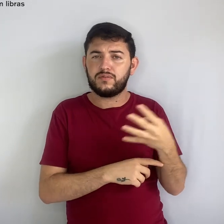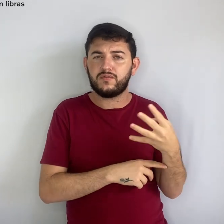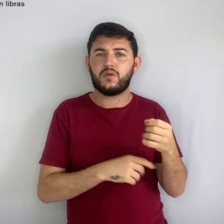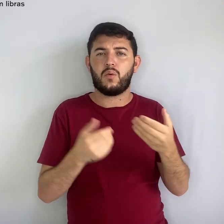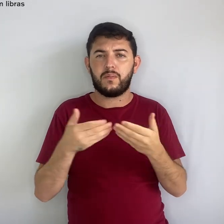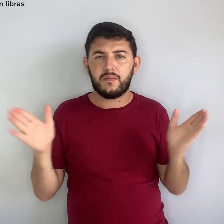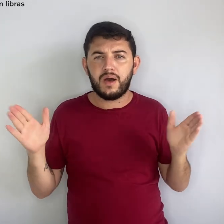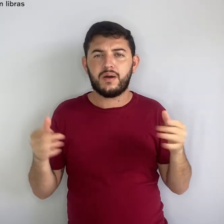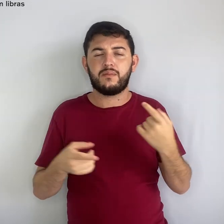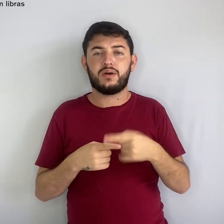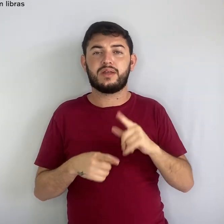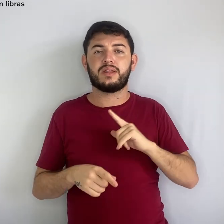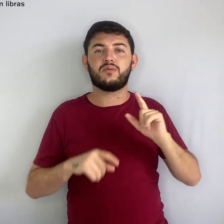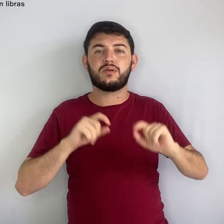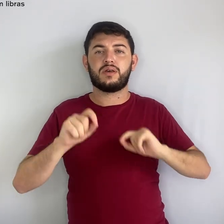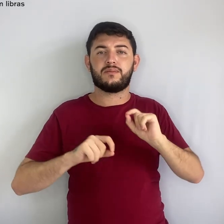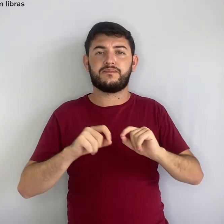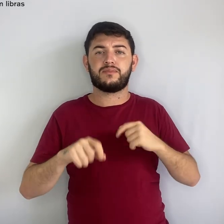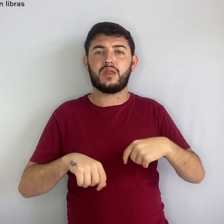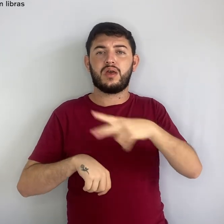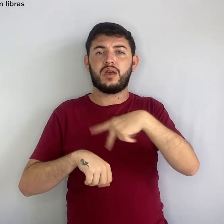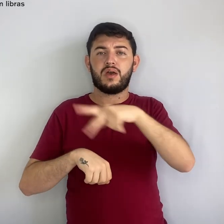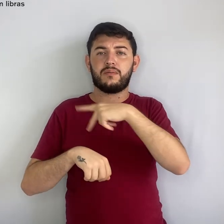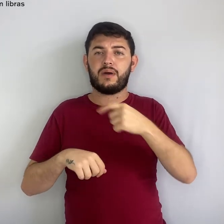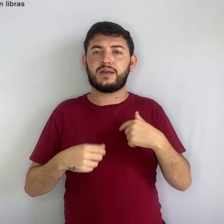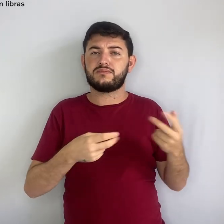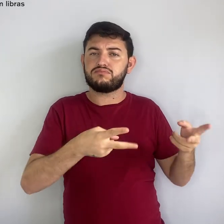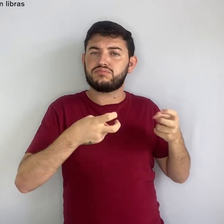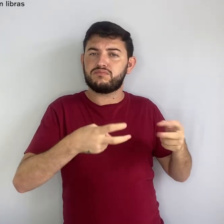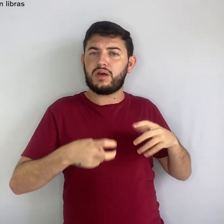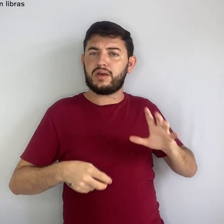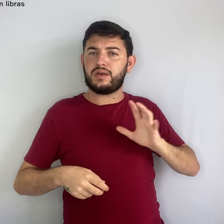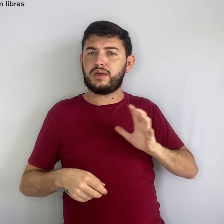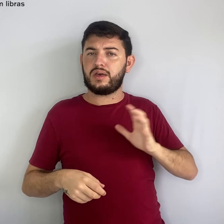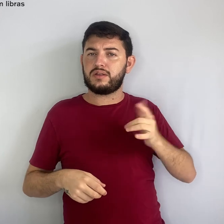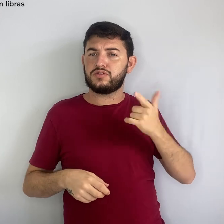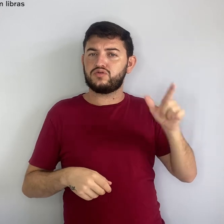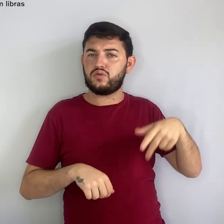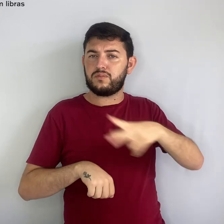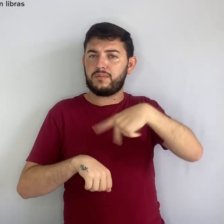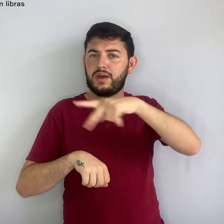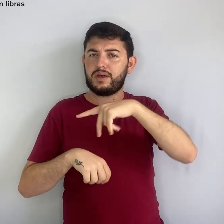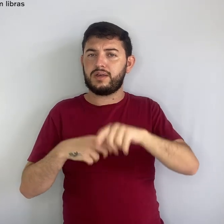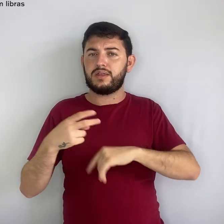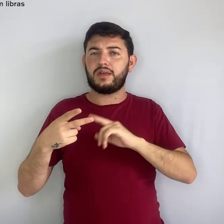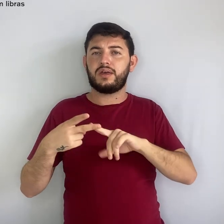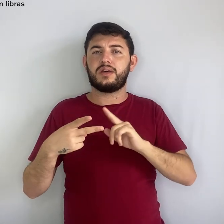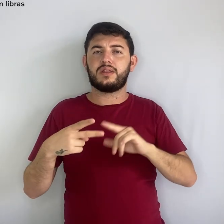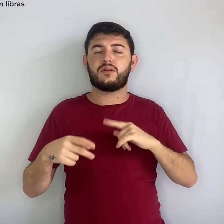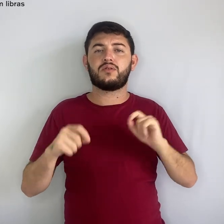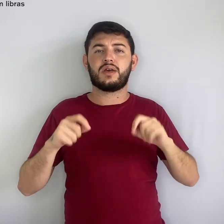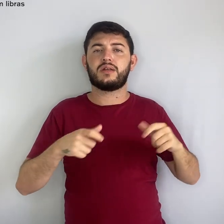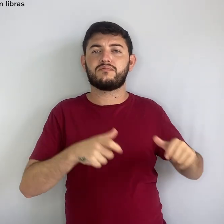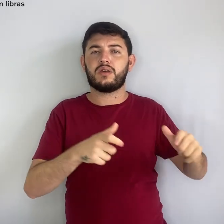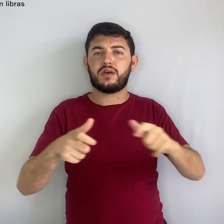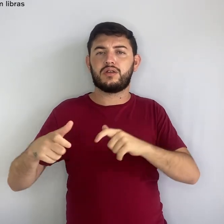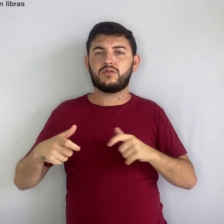países imperialistas a riquezas naturais, sendo os maiores deles a guerra de Israel